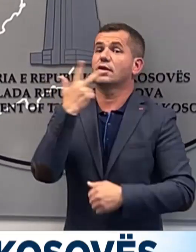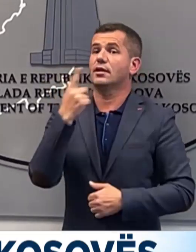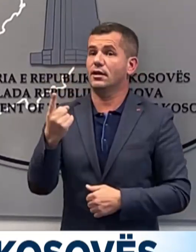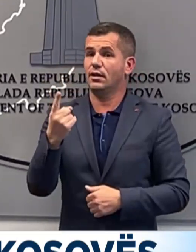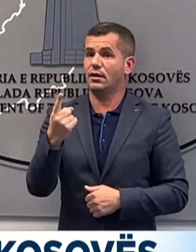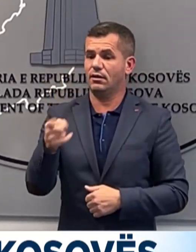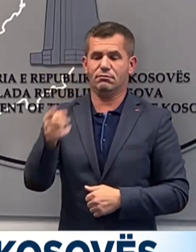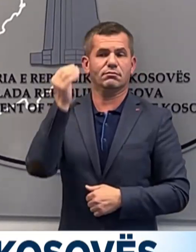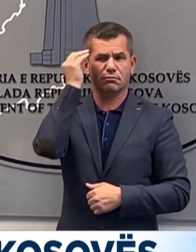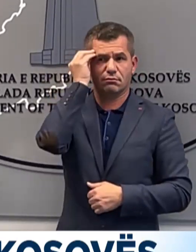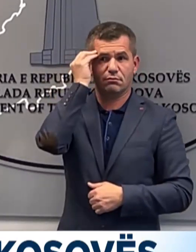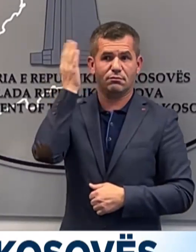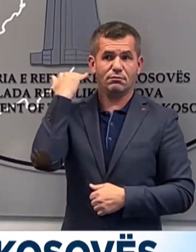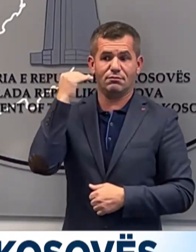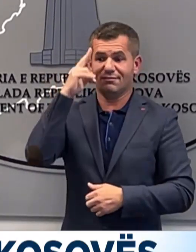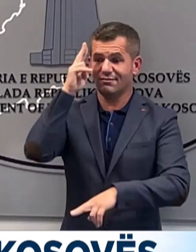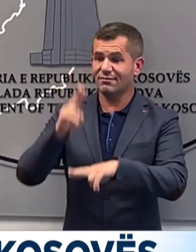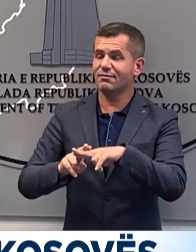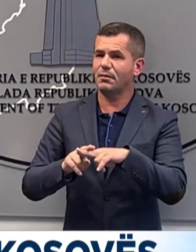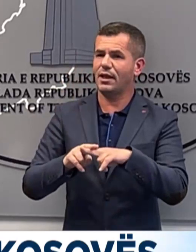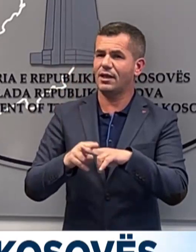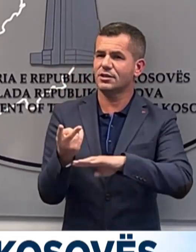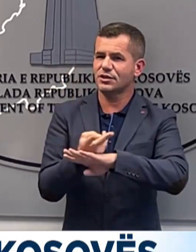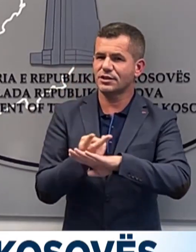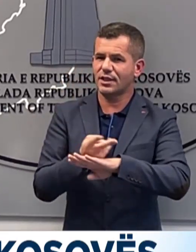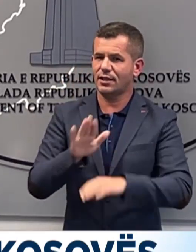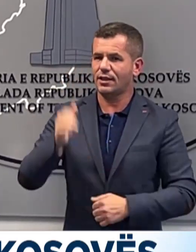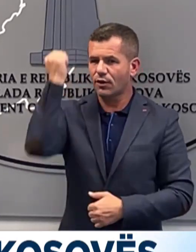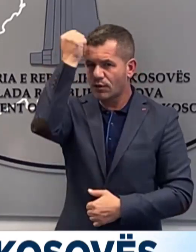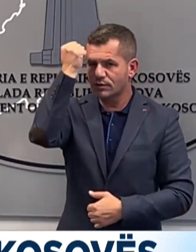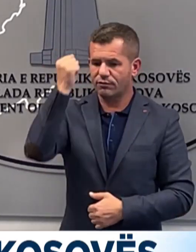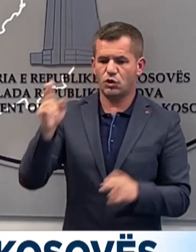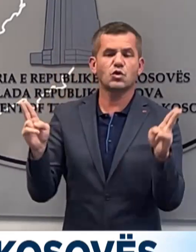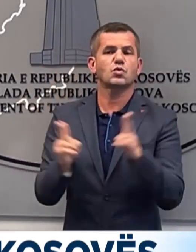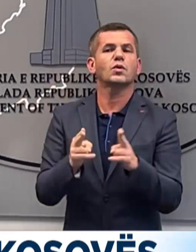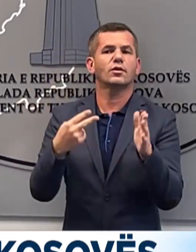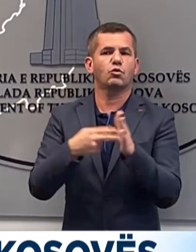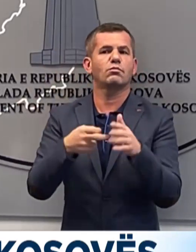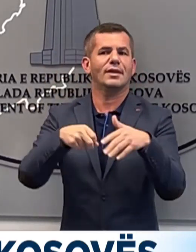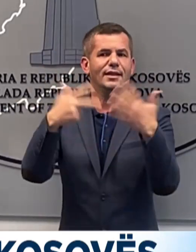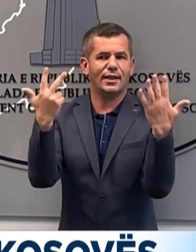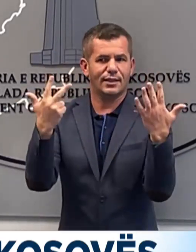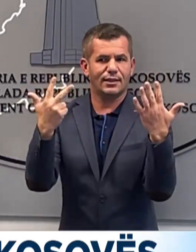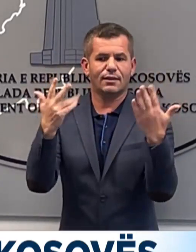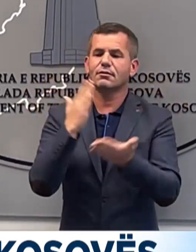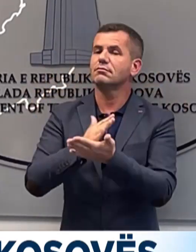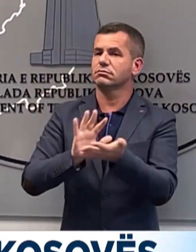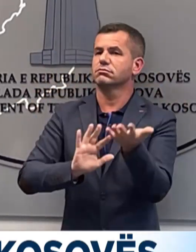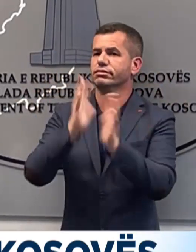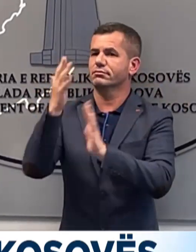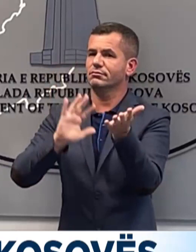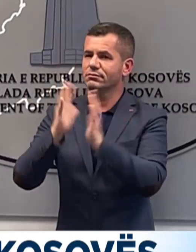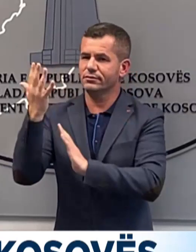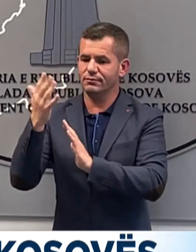menësësit të nesërmën e shpaldis e pavarësisës e Kosovës, në shkur të vitit 2008, u patën djegur në